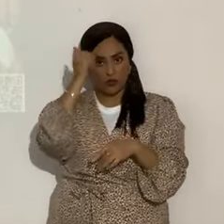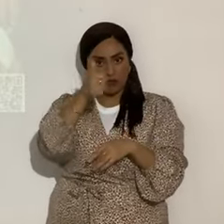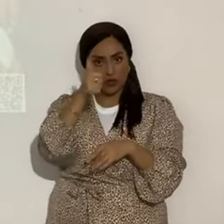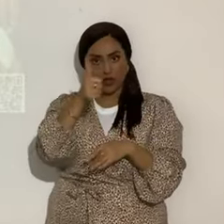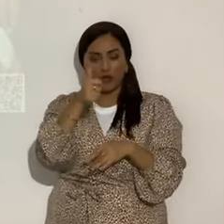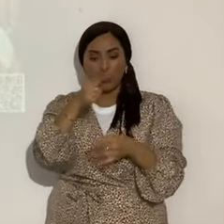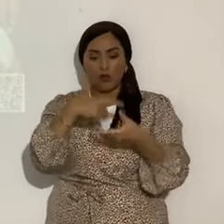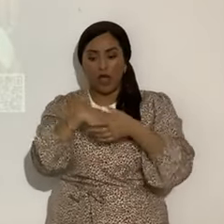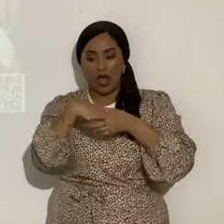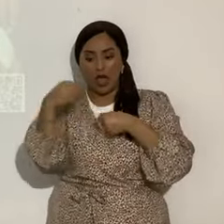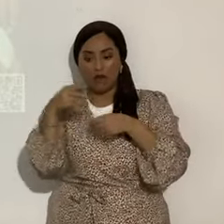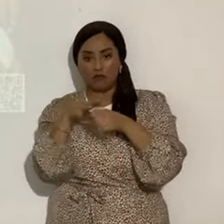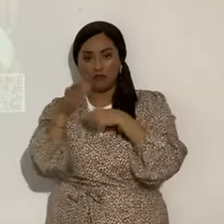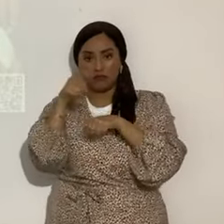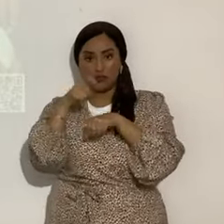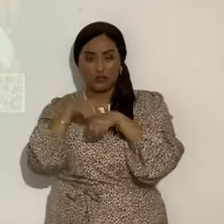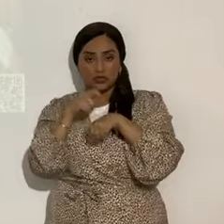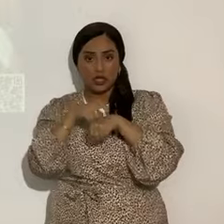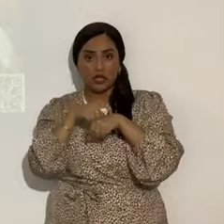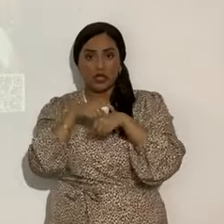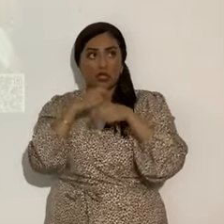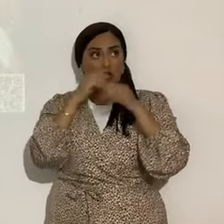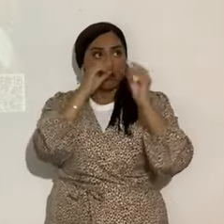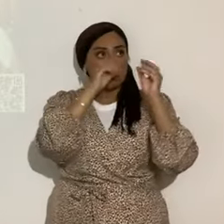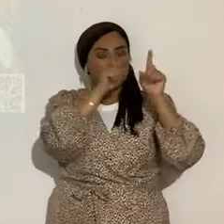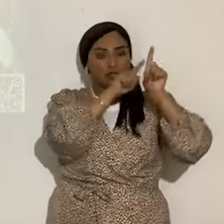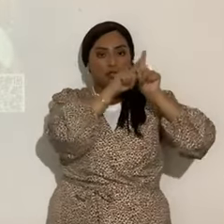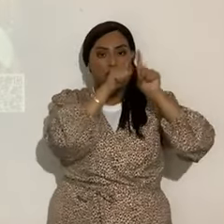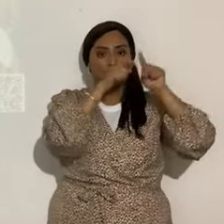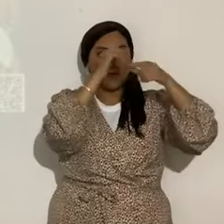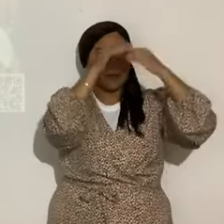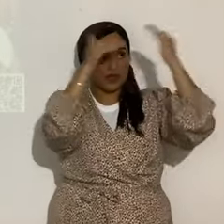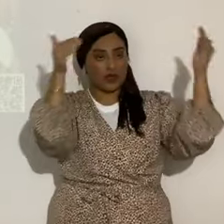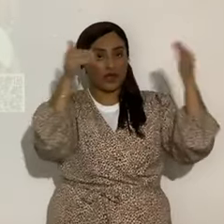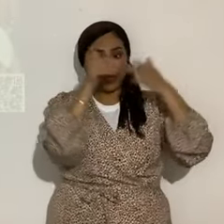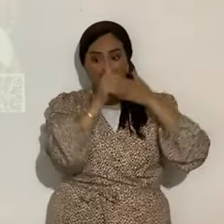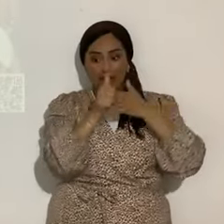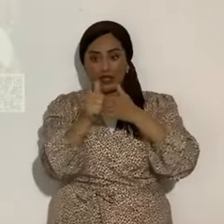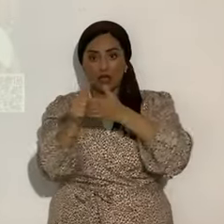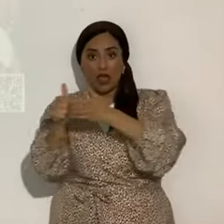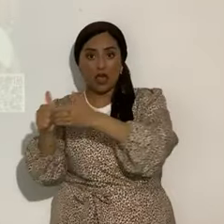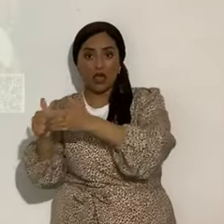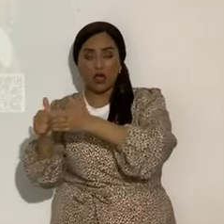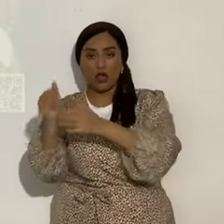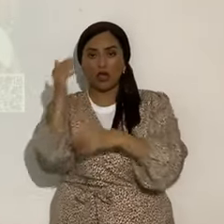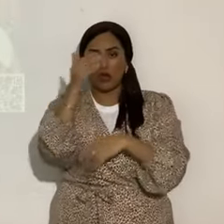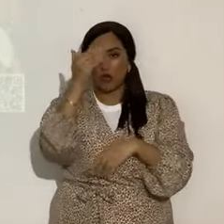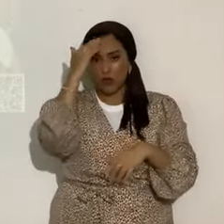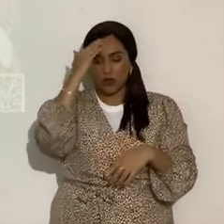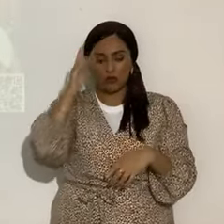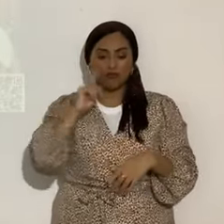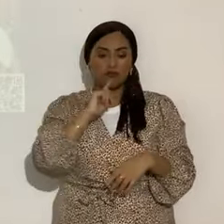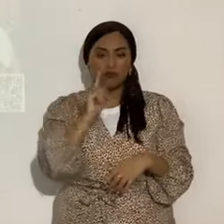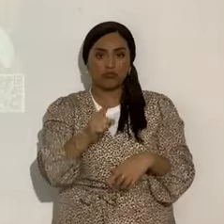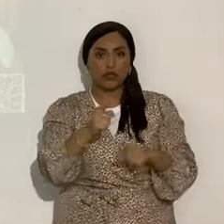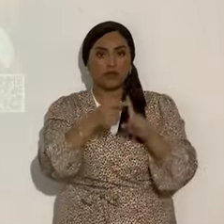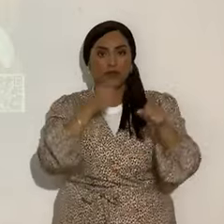¿Sacarás tú a su tiempo las constelaciones de los cielos o guiarás a los amayos con sus hijos? ¿Supiste las ordenanzas de los cielos? ¿Dispondrás tú de